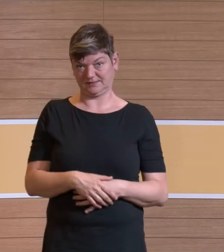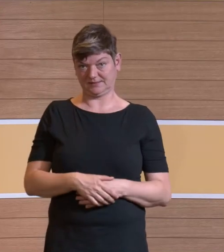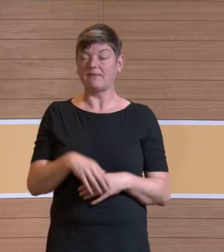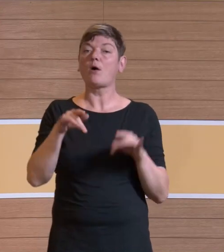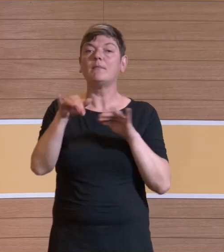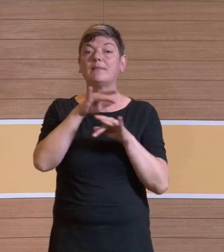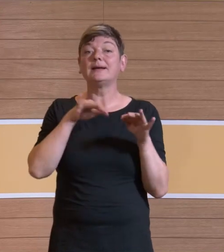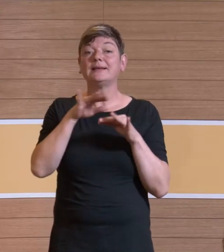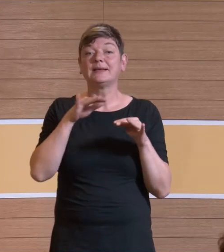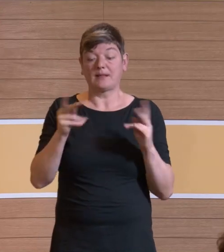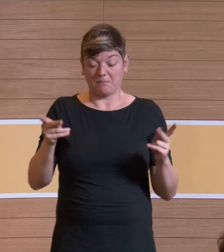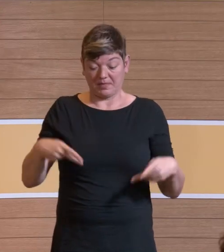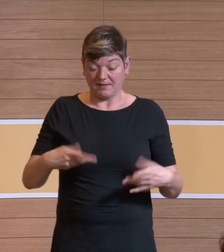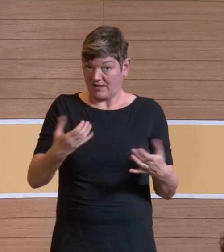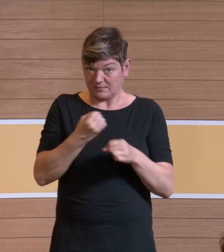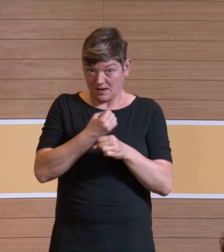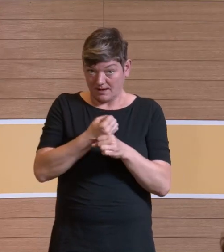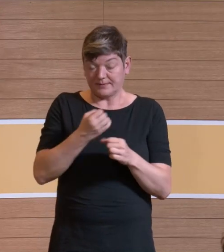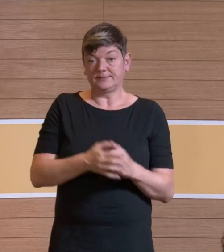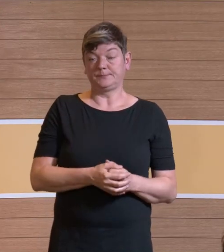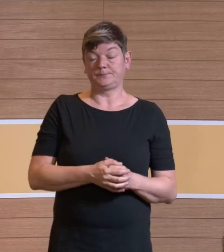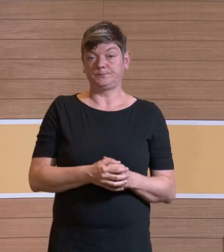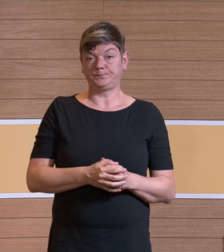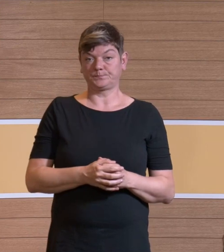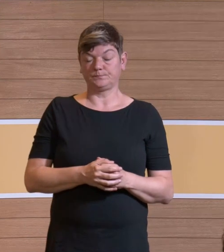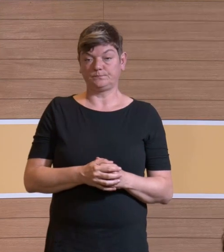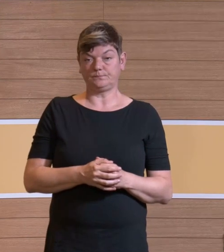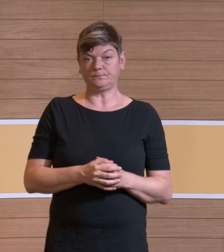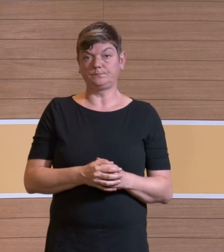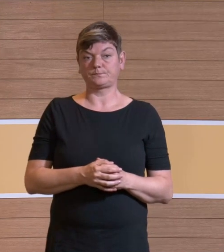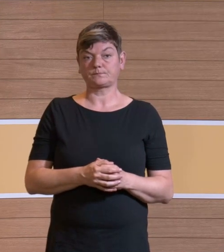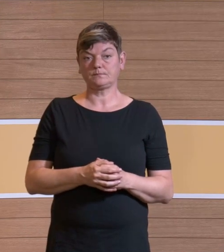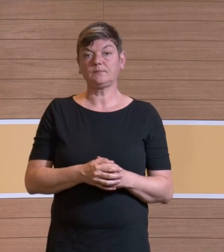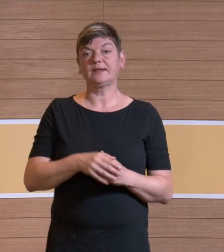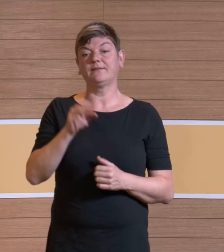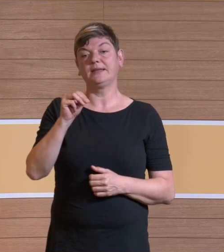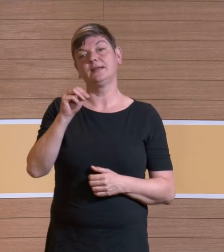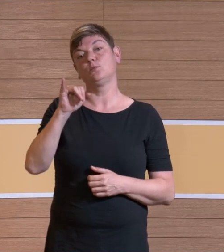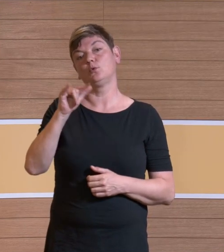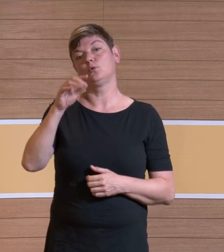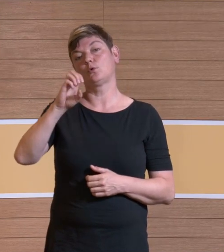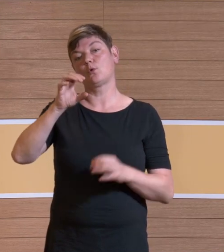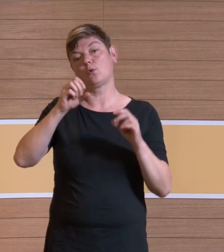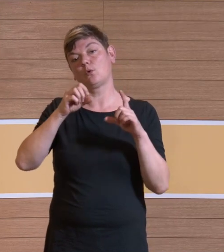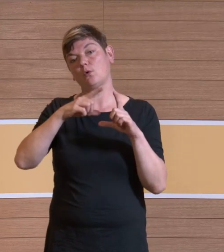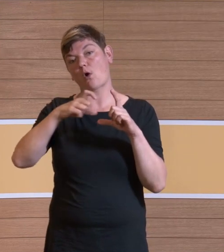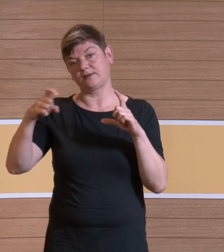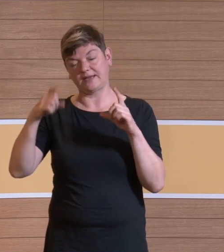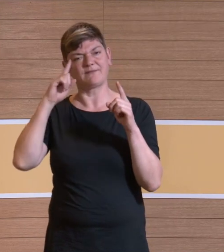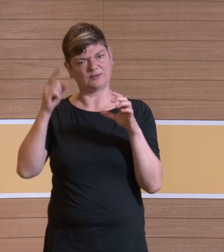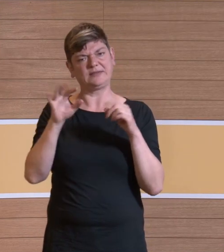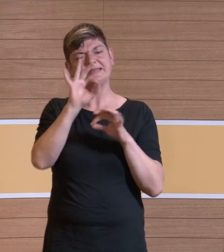Partikel nämlich was ganz Gemeines. Die durchdringen die Mitochondrien. Wissen Sie, das sind diese